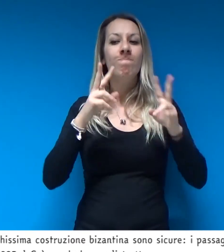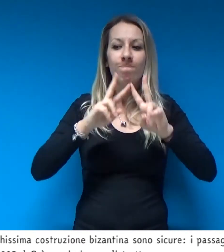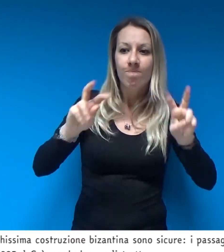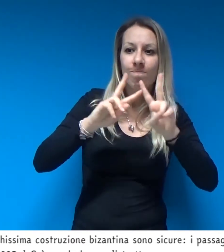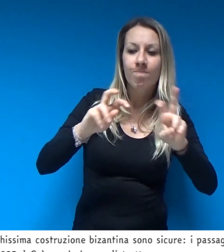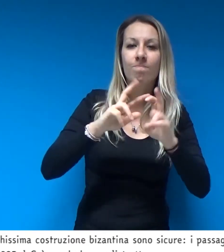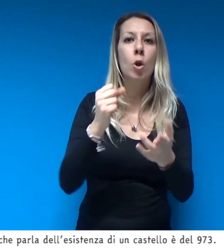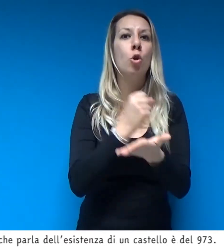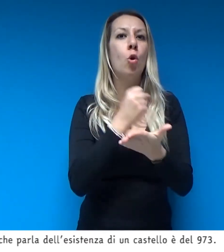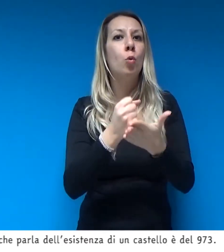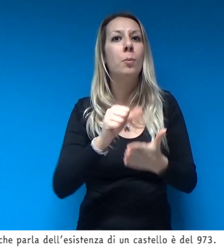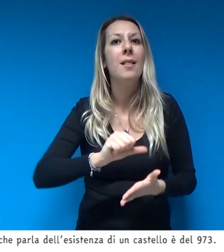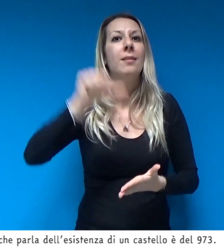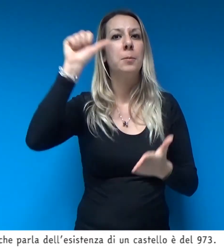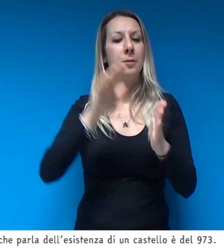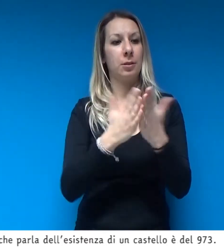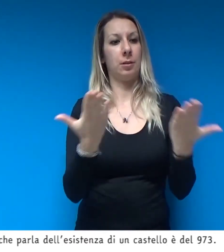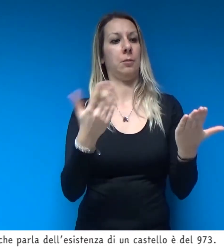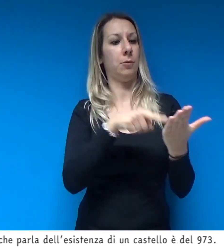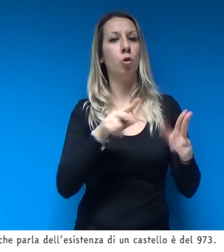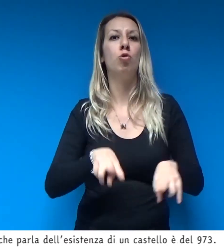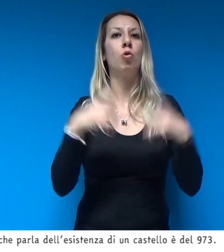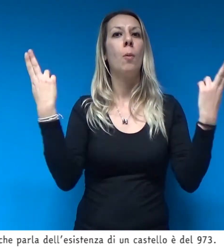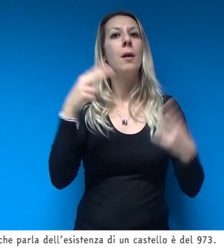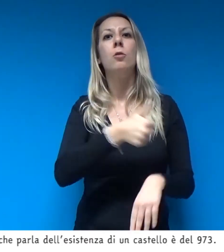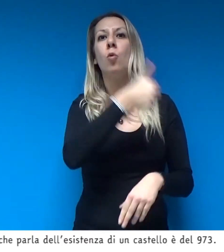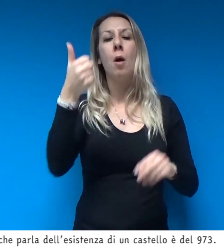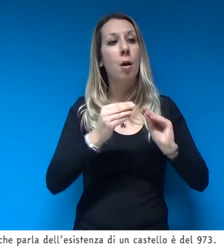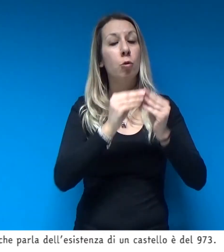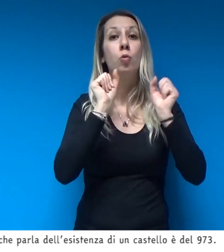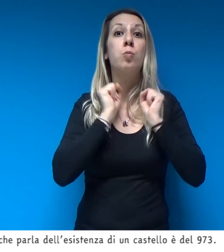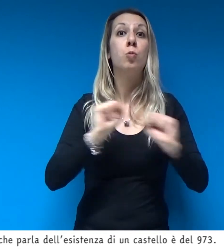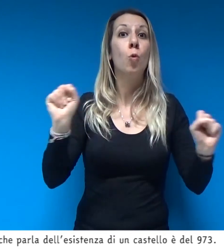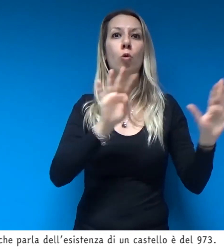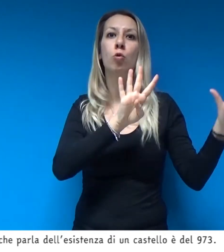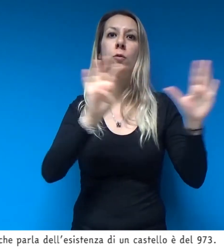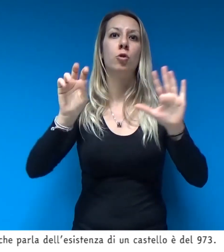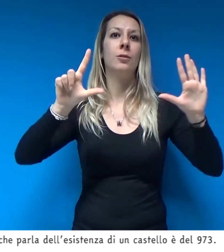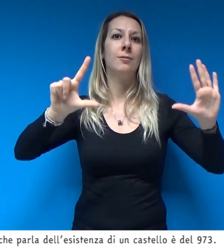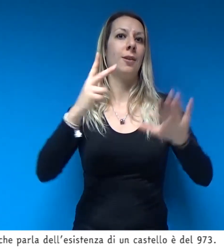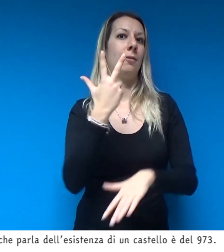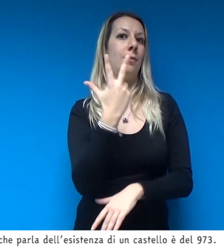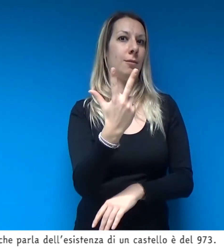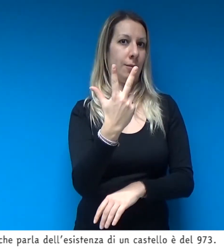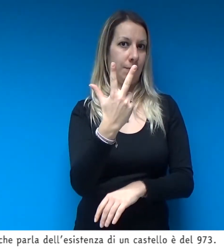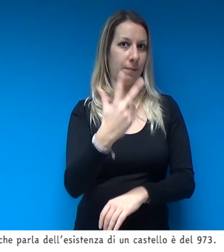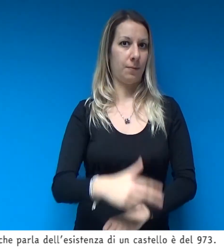Il primo documento che parla dell'esistenza di un castello è del 973.